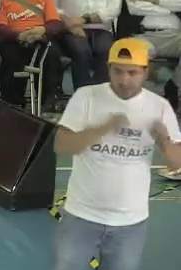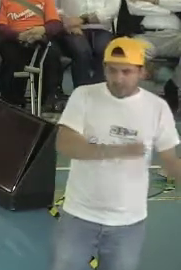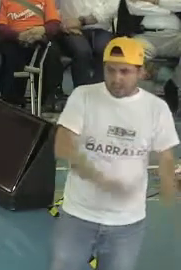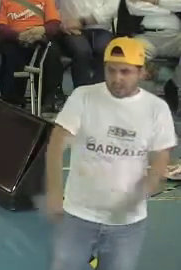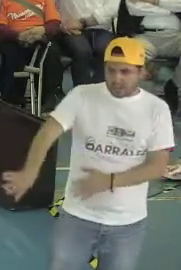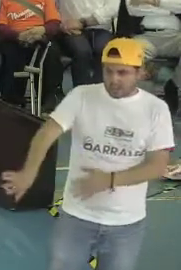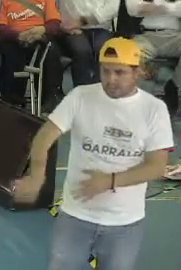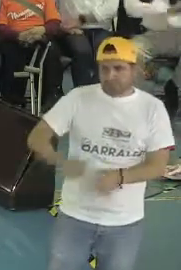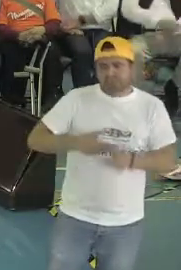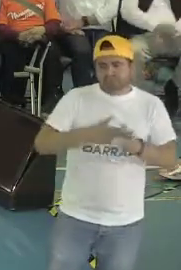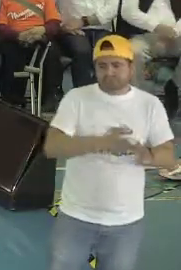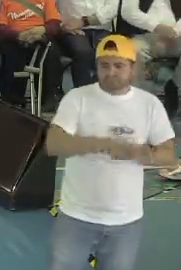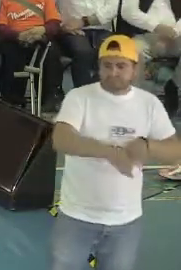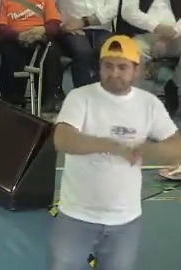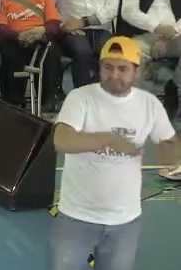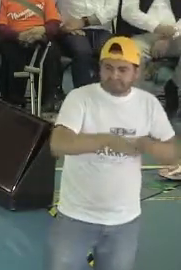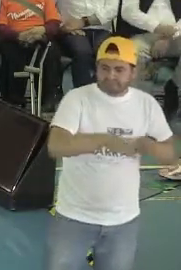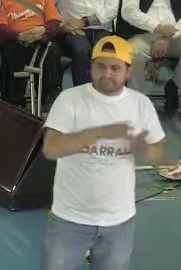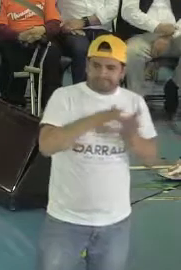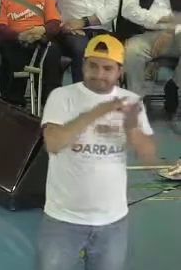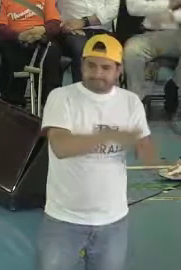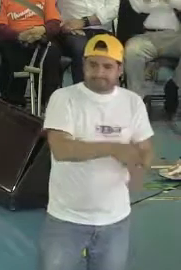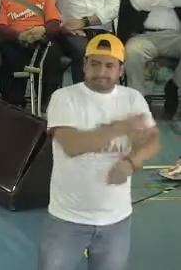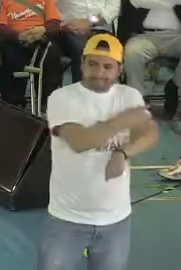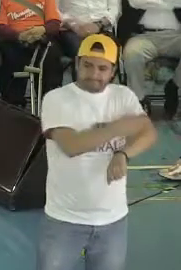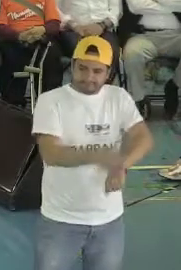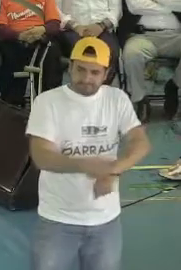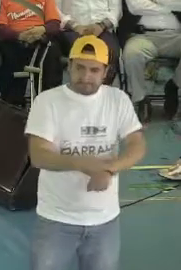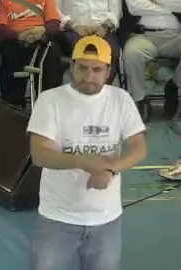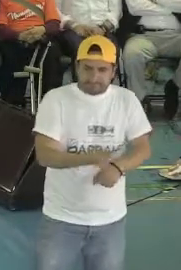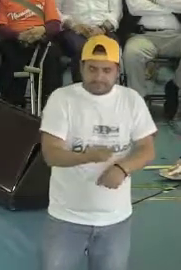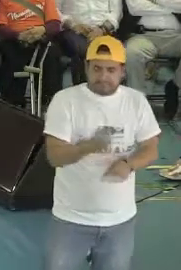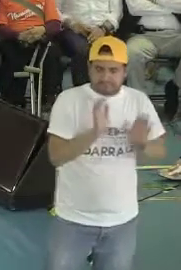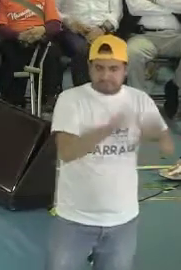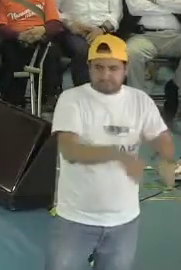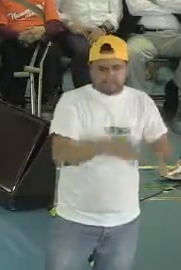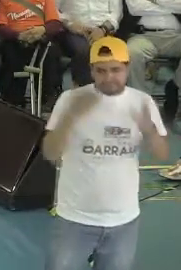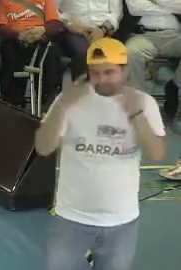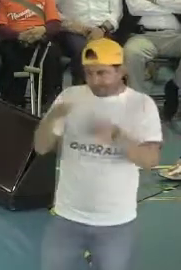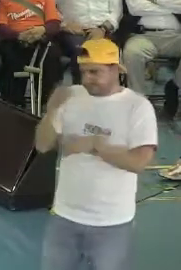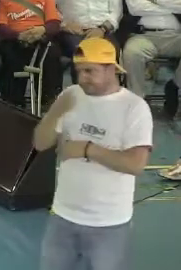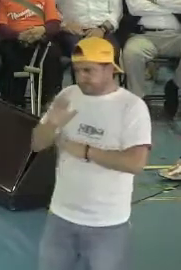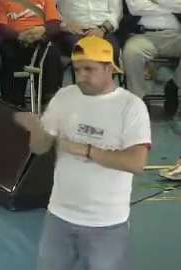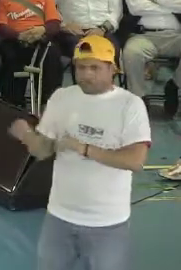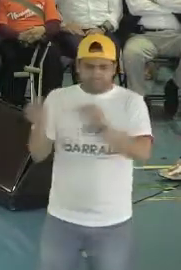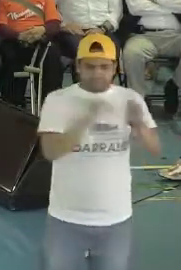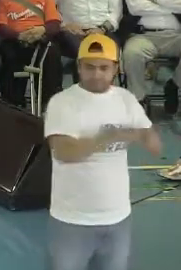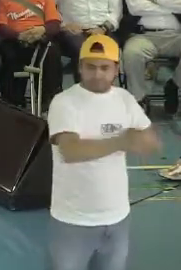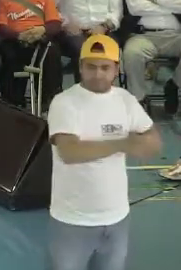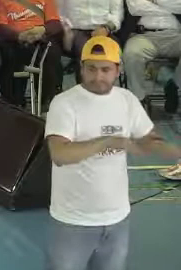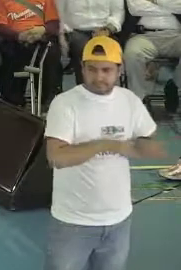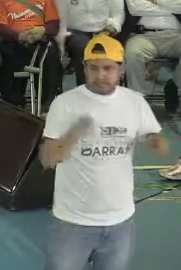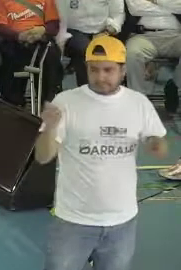siguen estudiando. Necesitamos que los jóvenes sigan en la escuela. Por eso le voy a dejar esta tarjeta